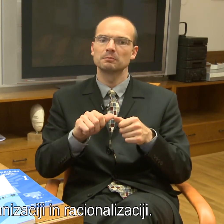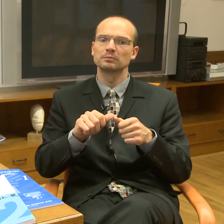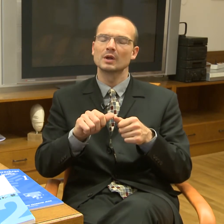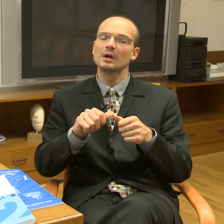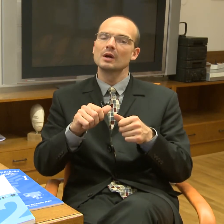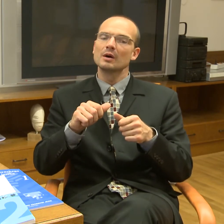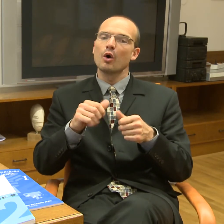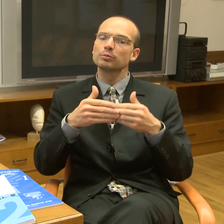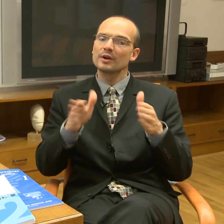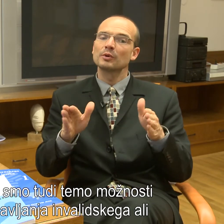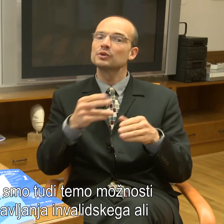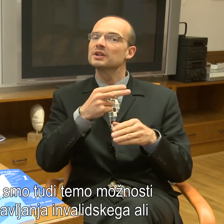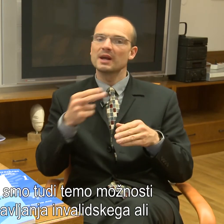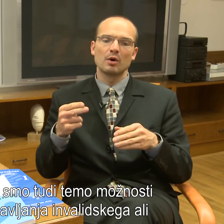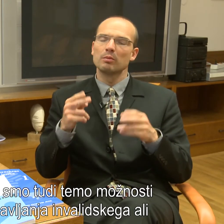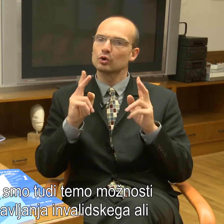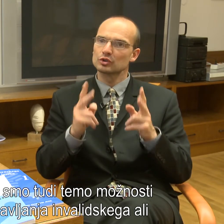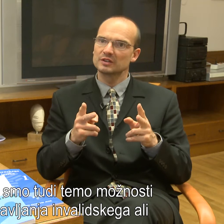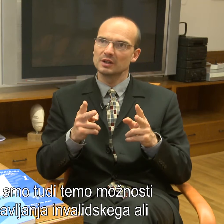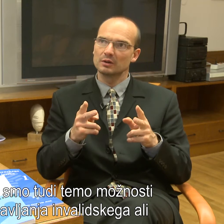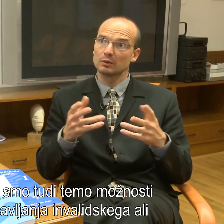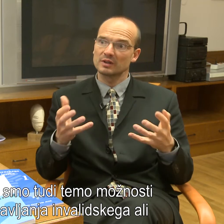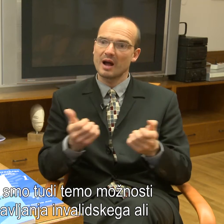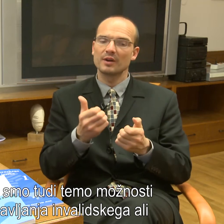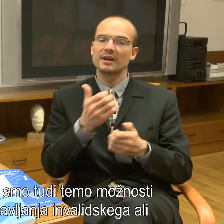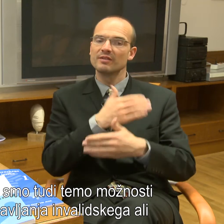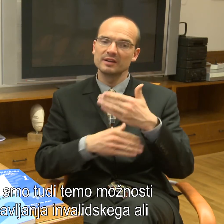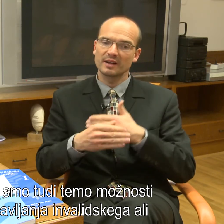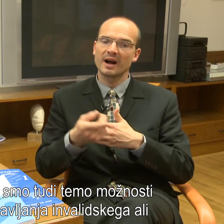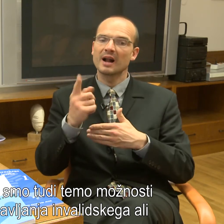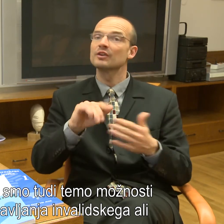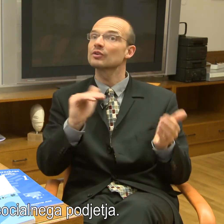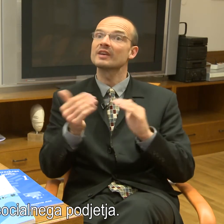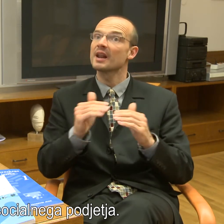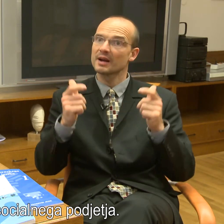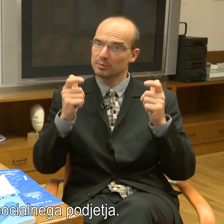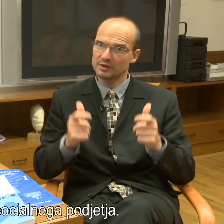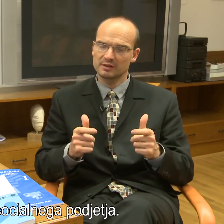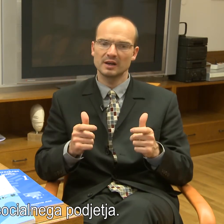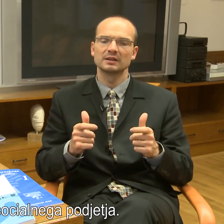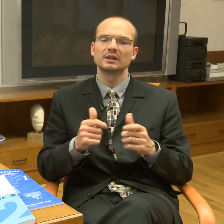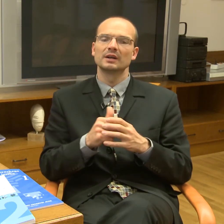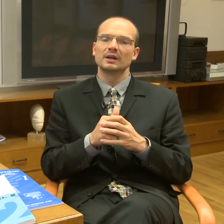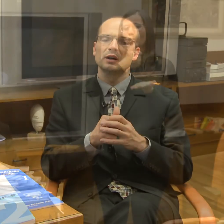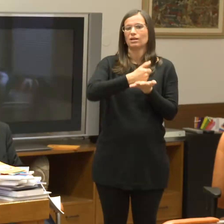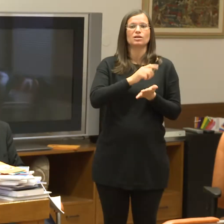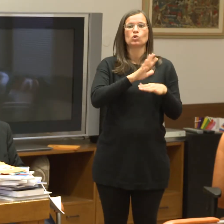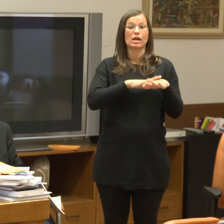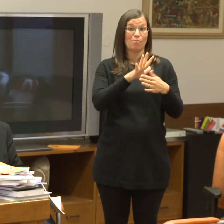Odprli smo tudi temo možnosti ustanavljanja invalidskega ali socialnega podjetja. Torej,